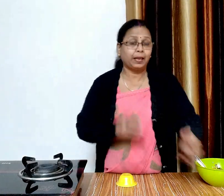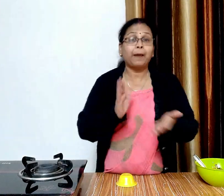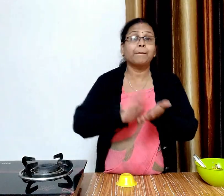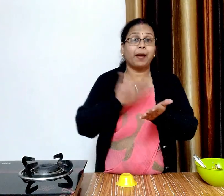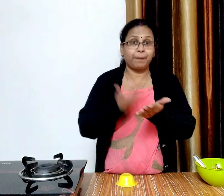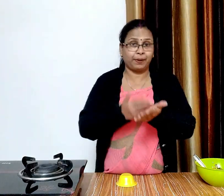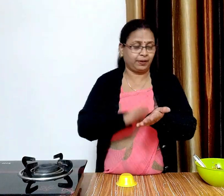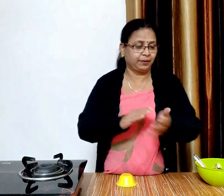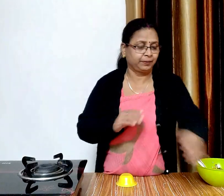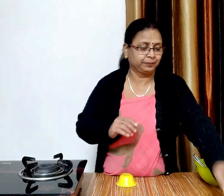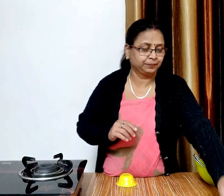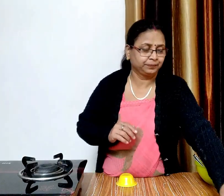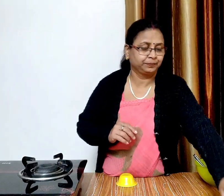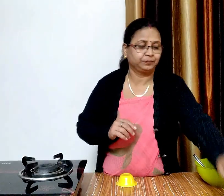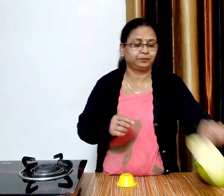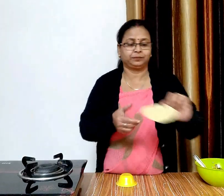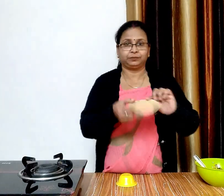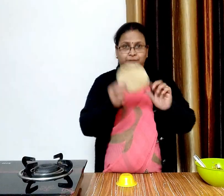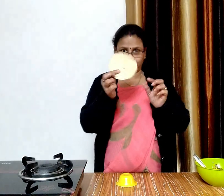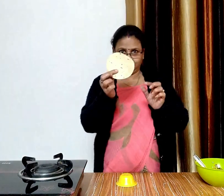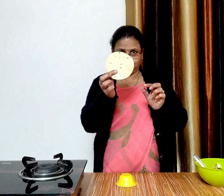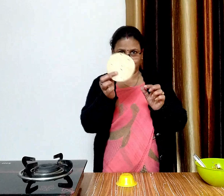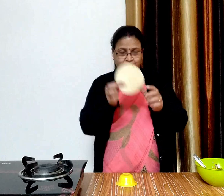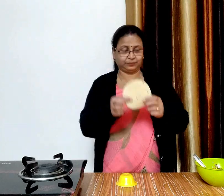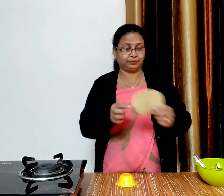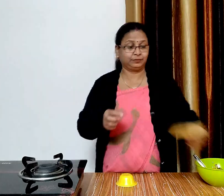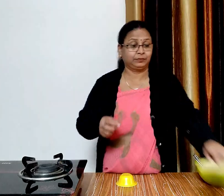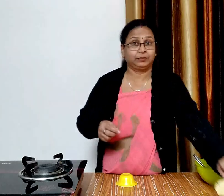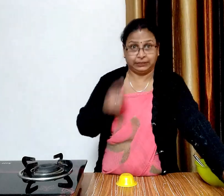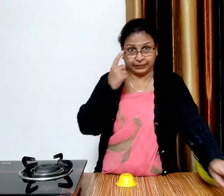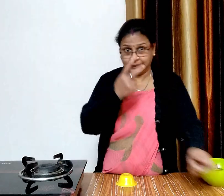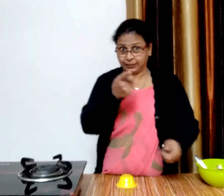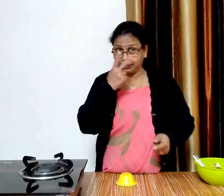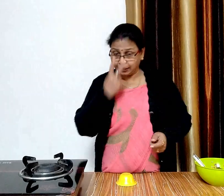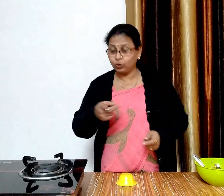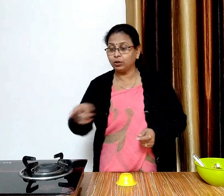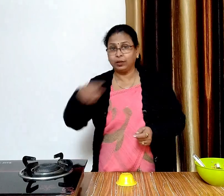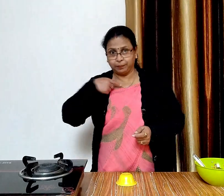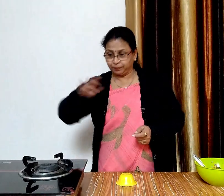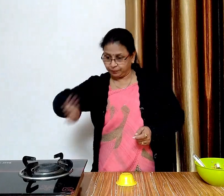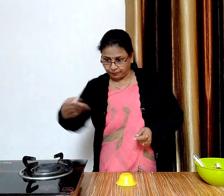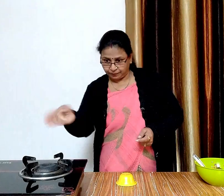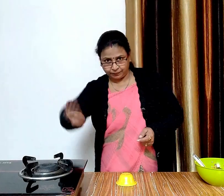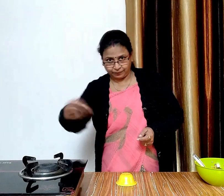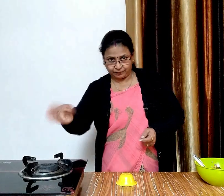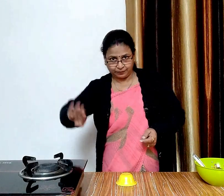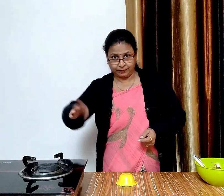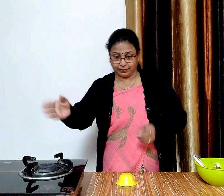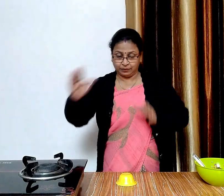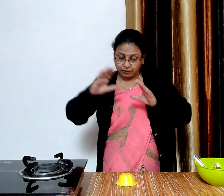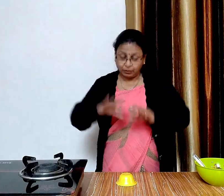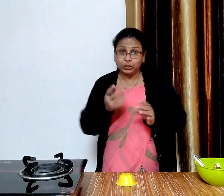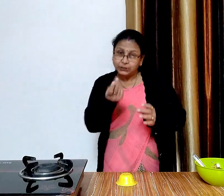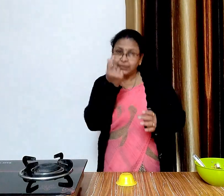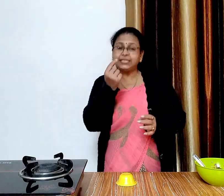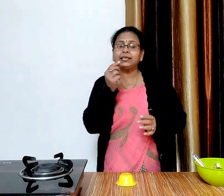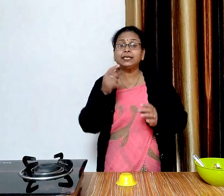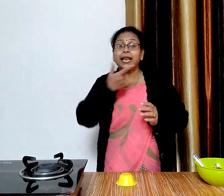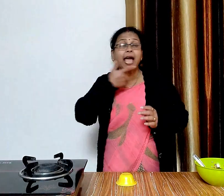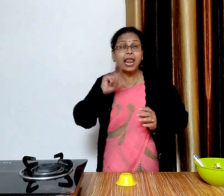हमें यह पापड के कटोरिया बनानी है इसके लिए हम पापड को हलका सेख कर कटोरी के उपर रखेंगे और उसको